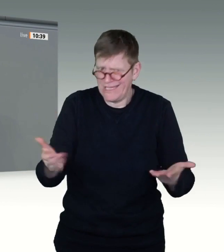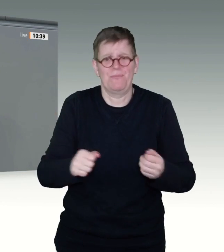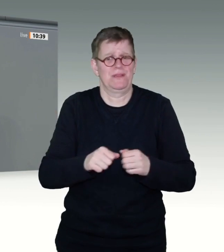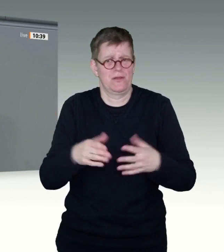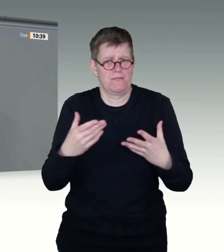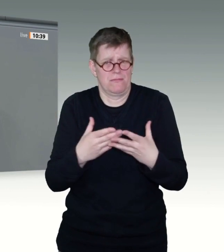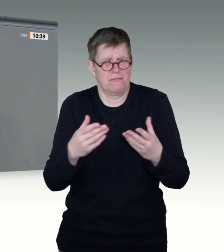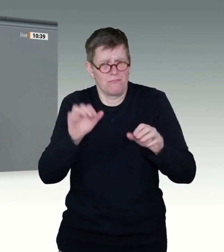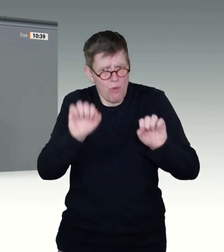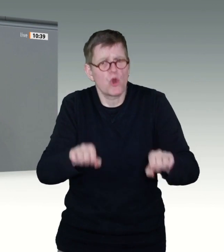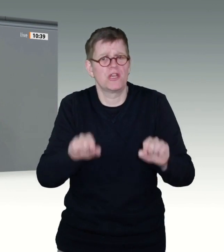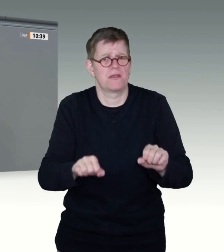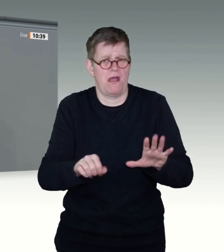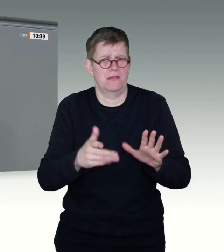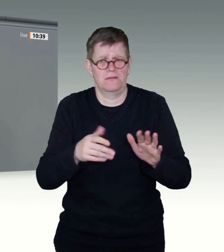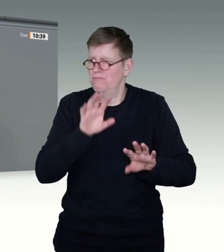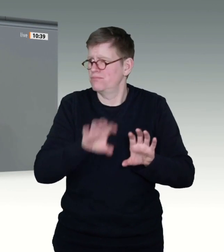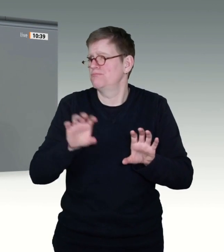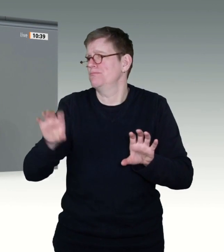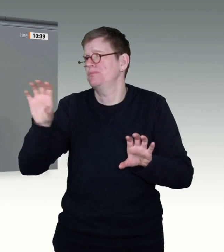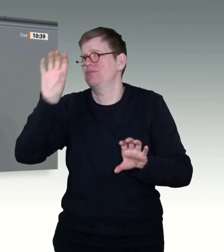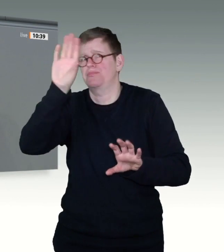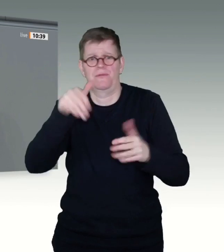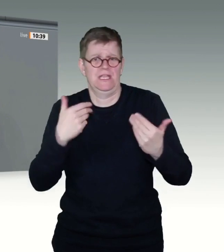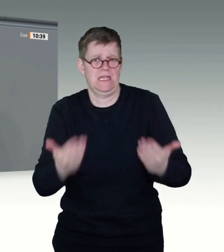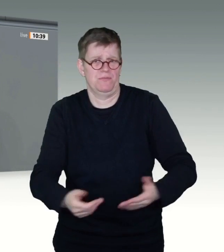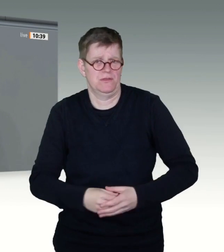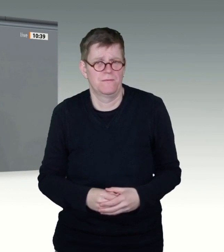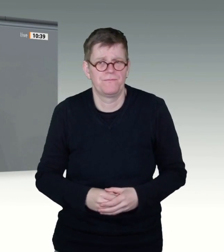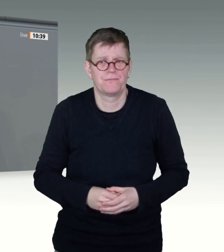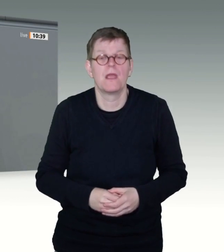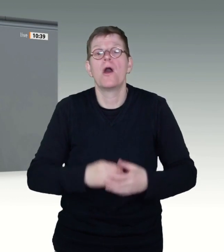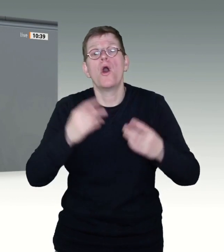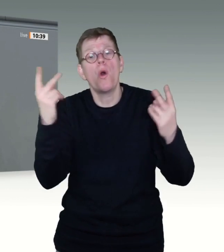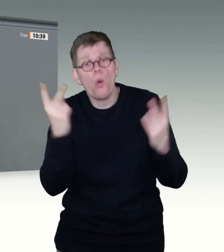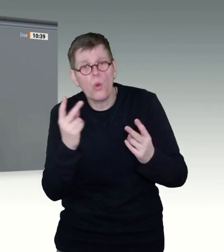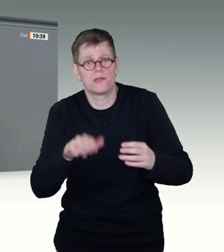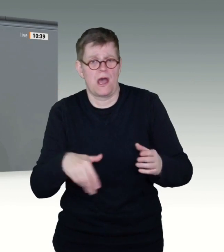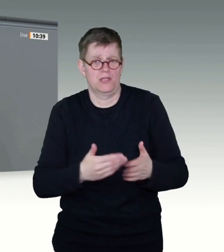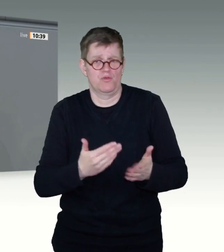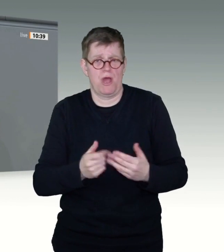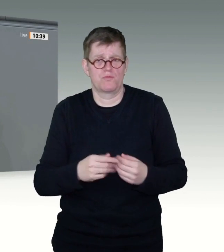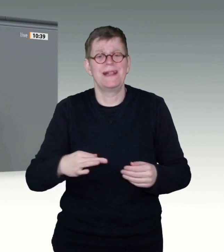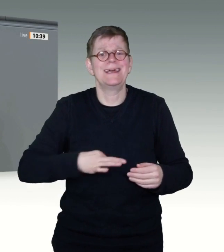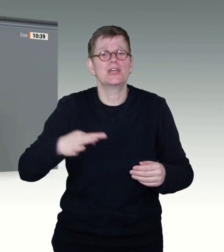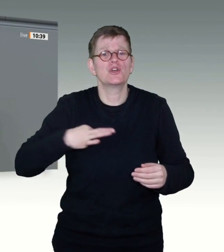vorstellen, die analog zu Personalaufstockungen bei der Kontaktverfolgung in den Gesundheitsämtern funktioniert haben.